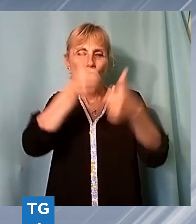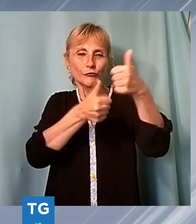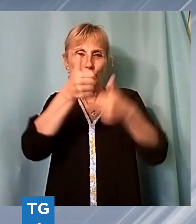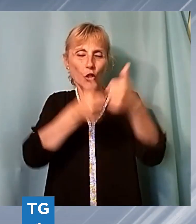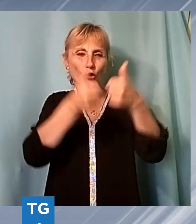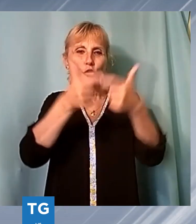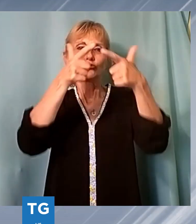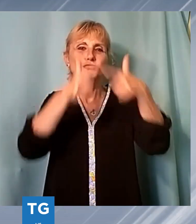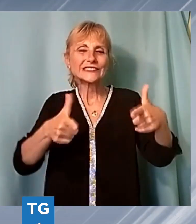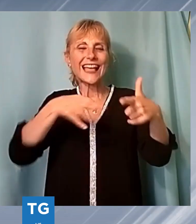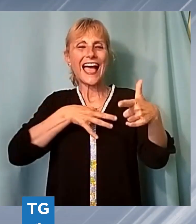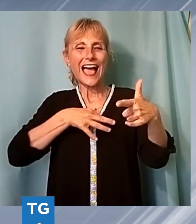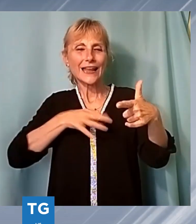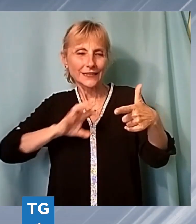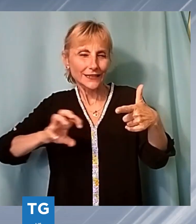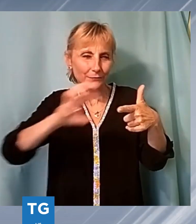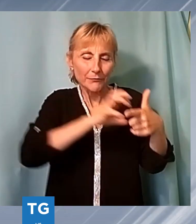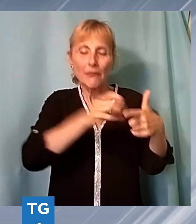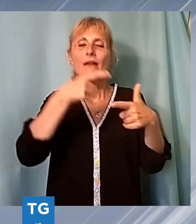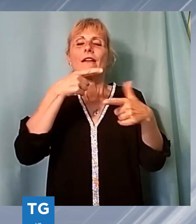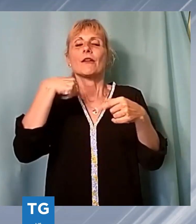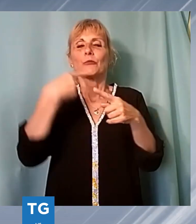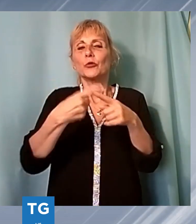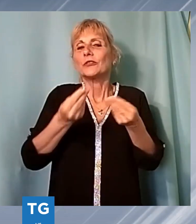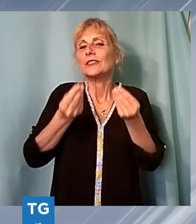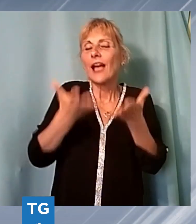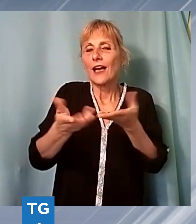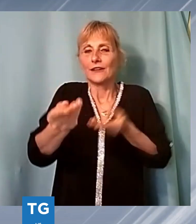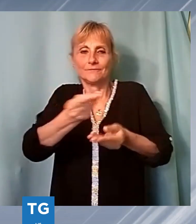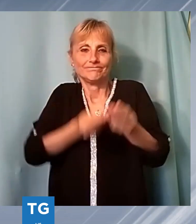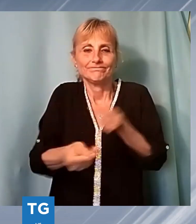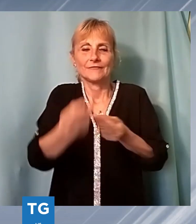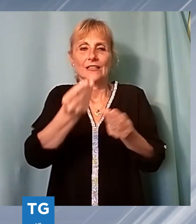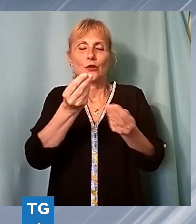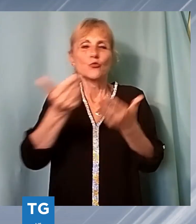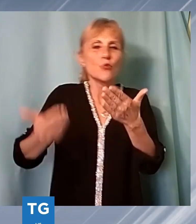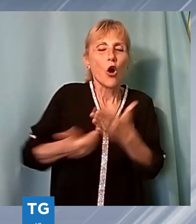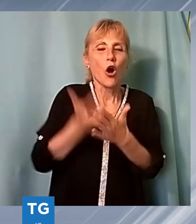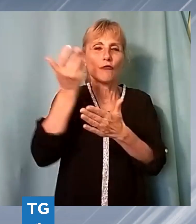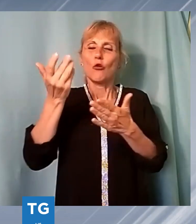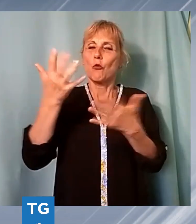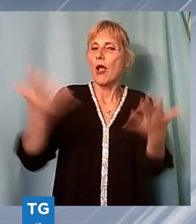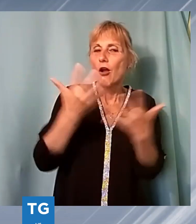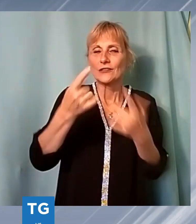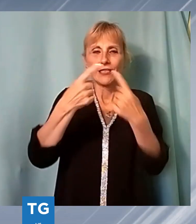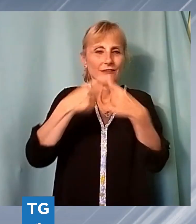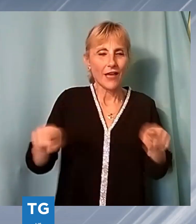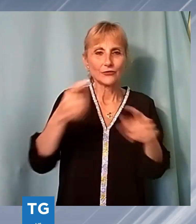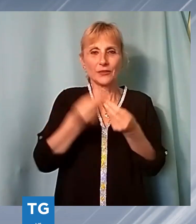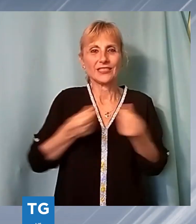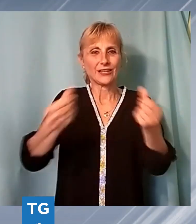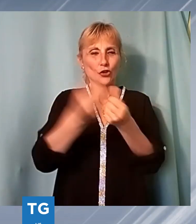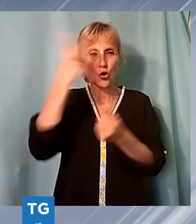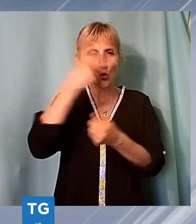'intento di dare e realizzare qualcosa di veramente nuovo e inedito per il territorio. Alberto Fontana sarà presidente della